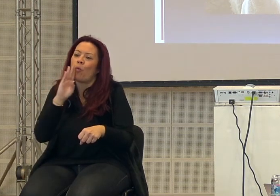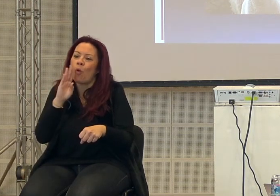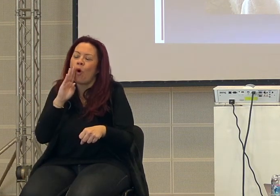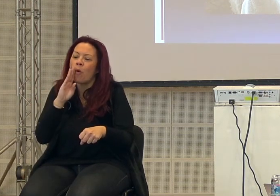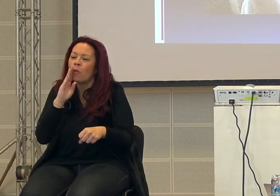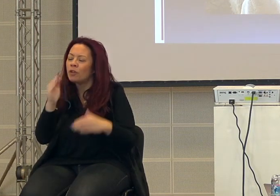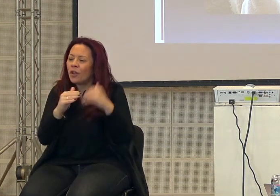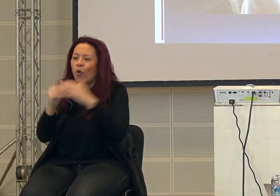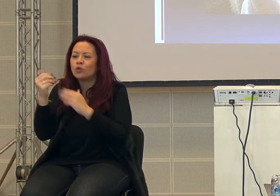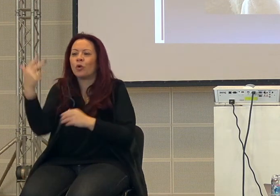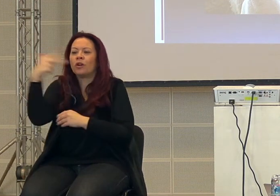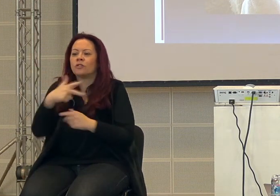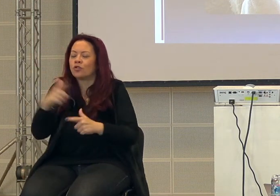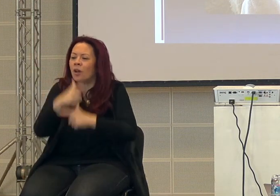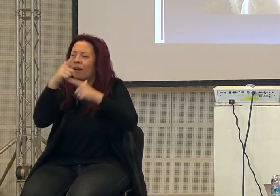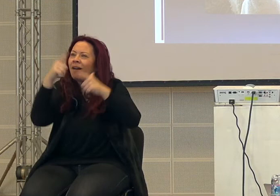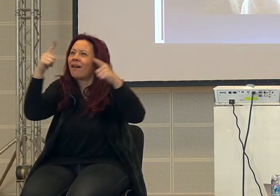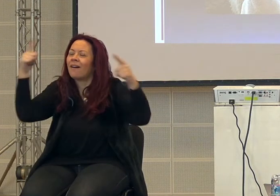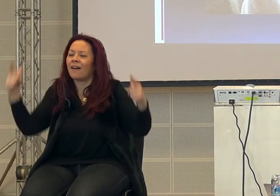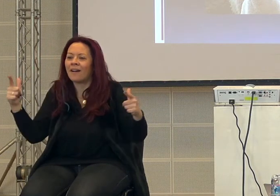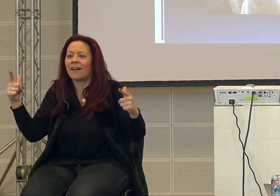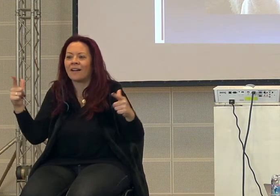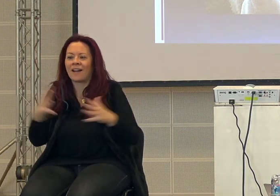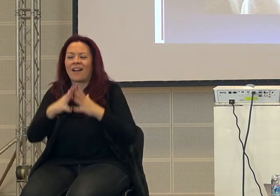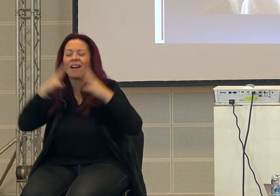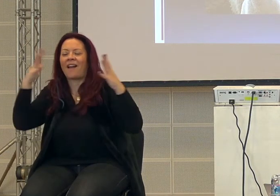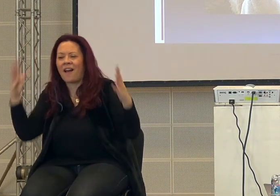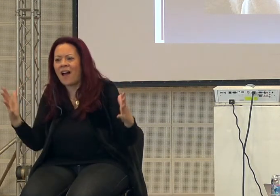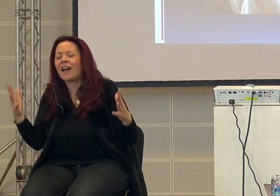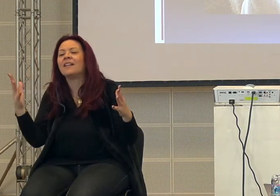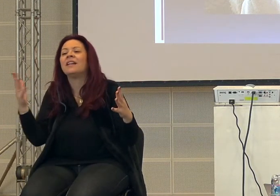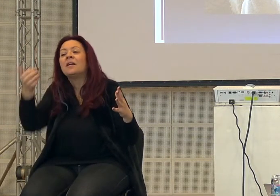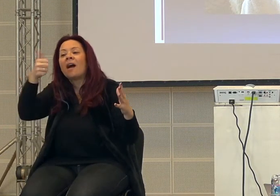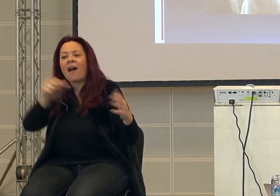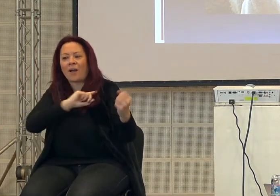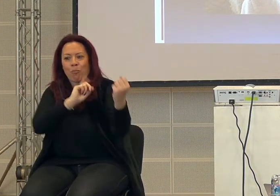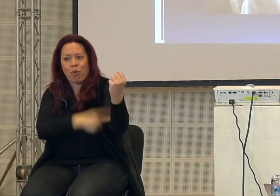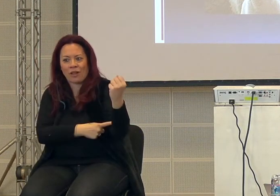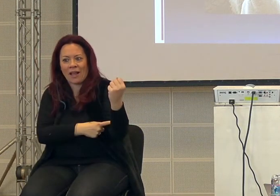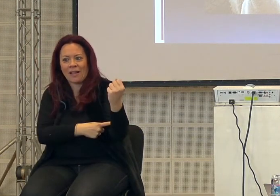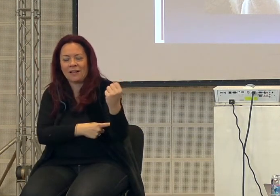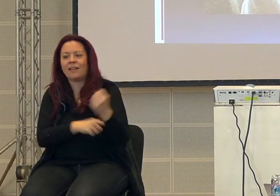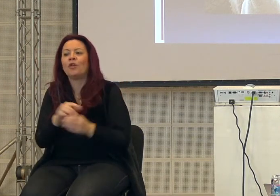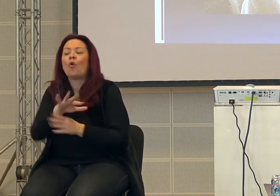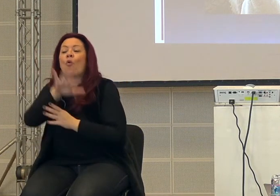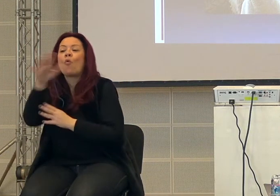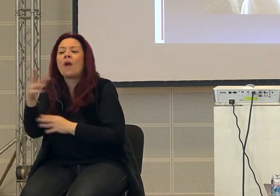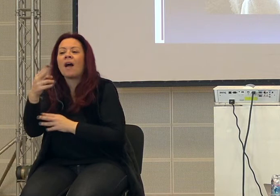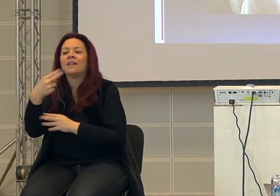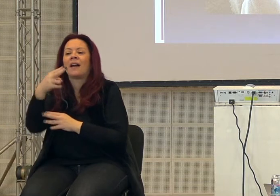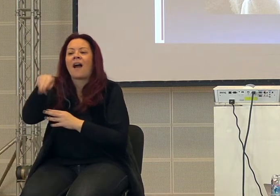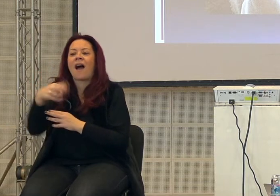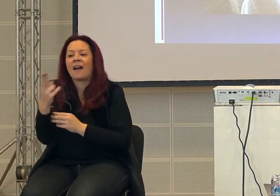società sempre più vaste e sempre più potenti. L'altra cosa che Harari dice